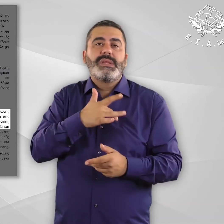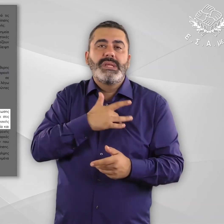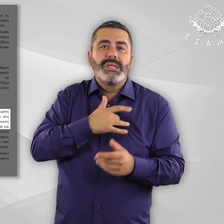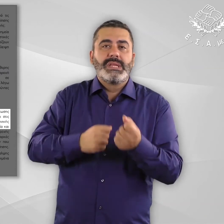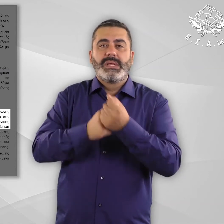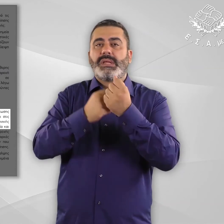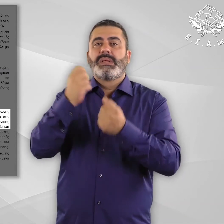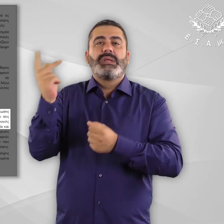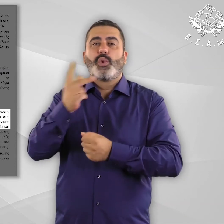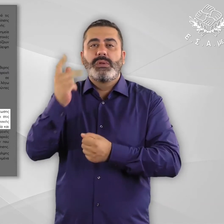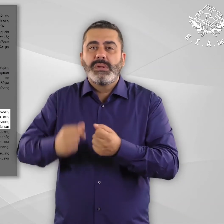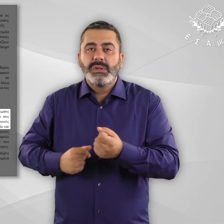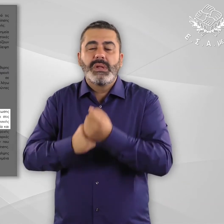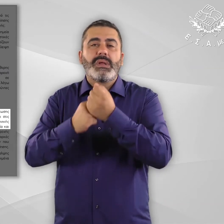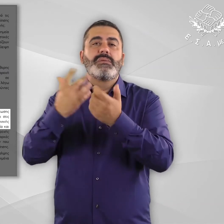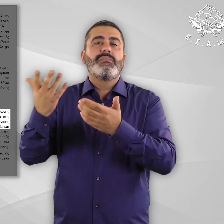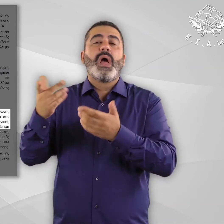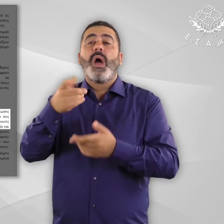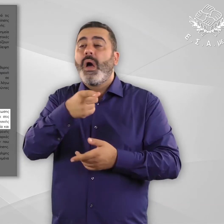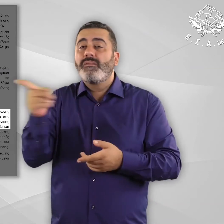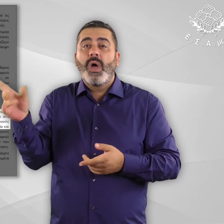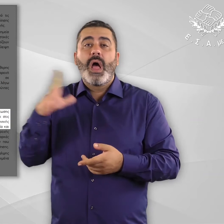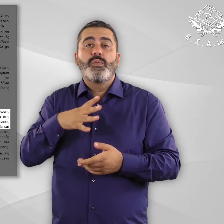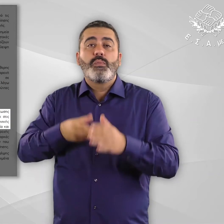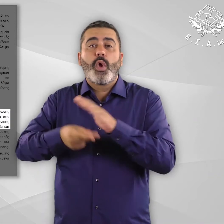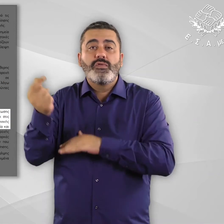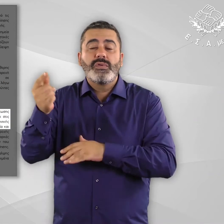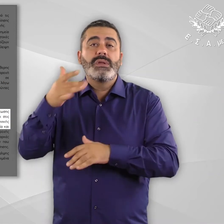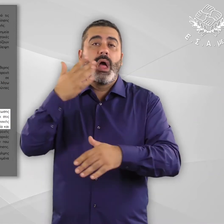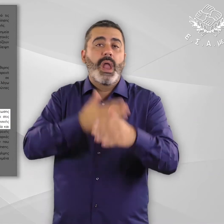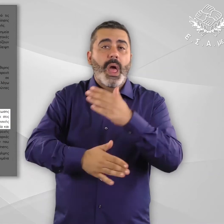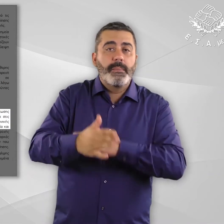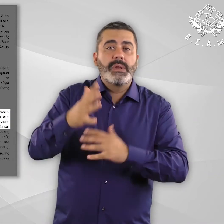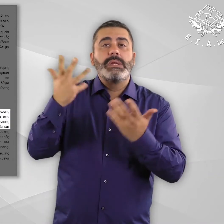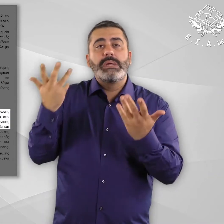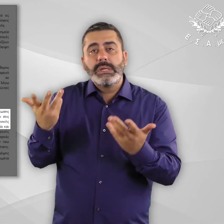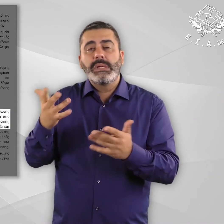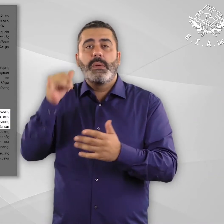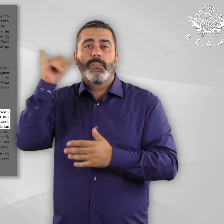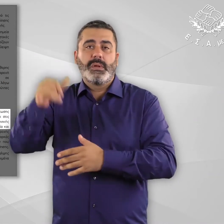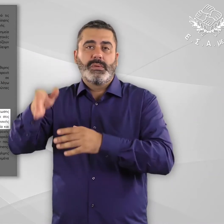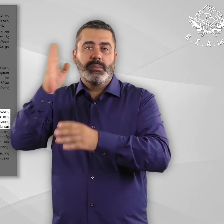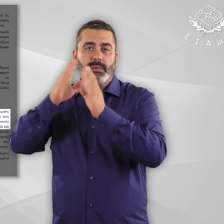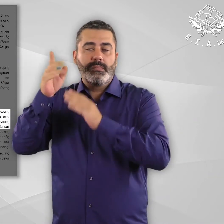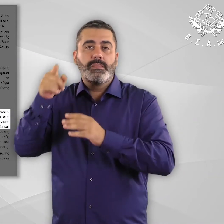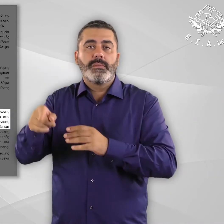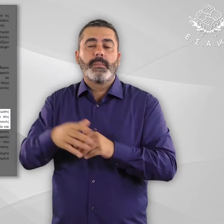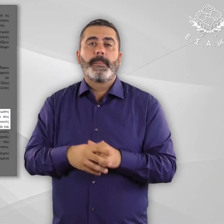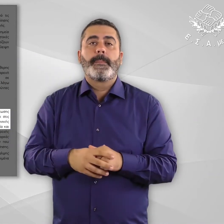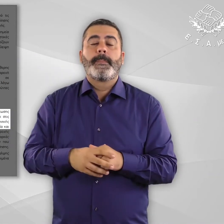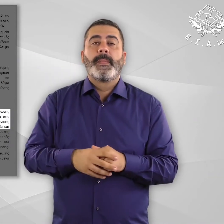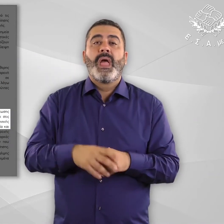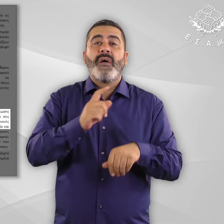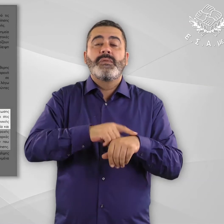στις ιδιαίτερες ανάγκες υγειονομικής περίθαλψης και ψυχοκοινωνικής στήριξης των προσφύγων και ετούντων ασύλων με αναπηρία και